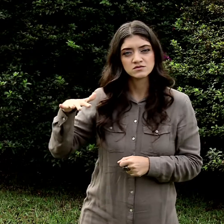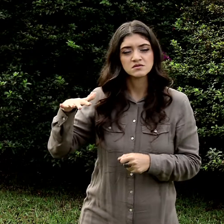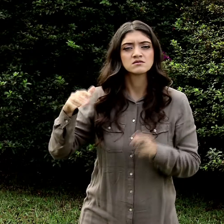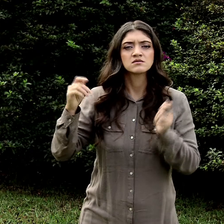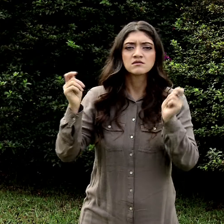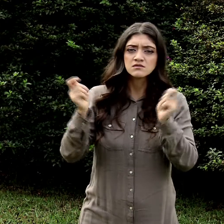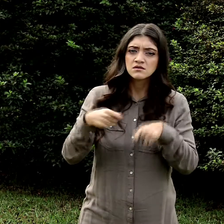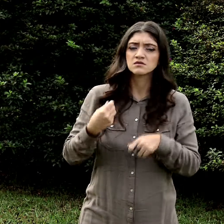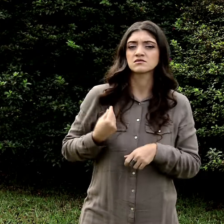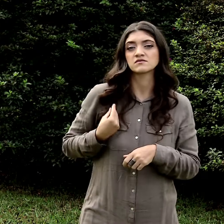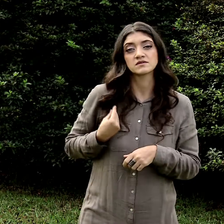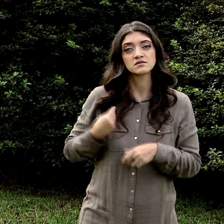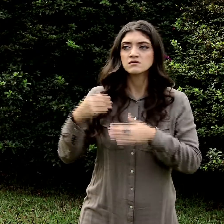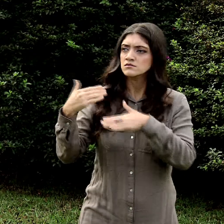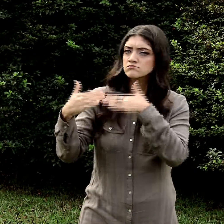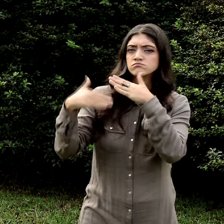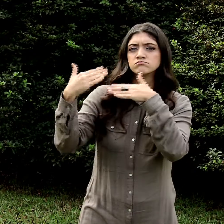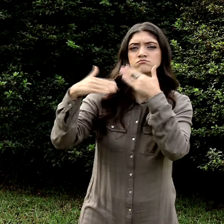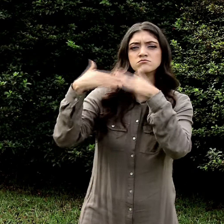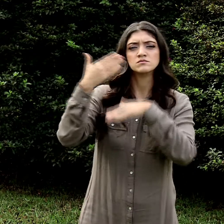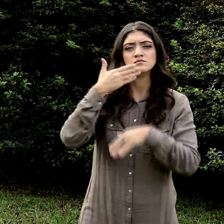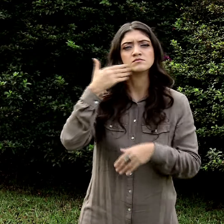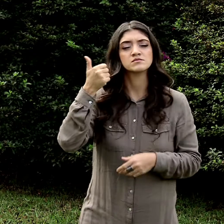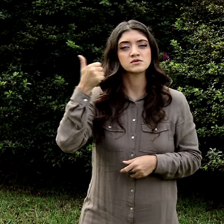convivência equilibrada e produtiva.